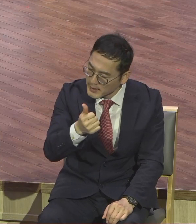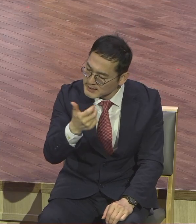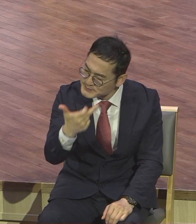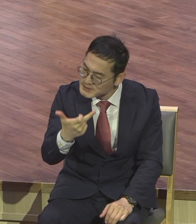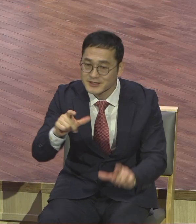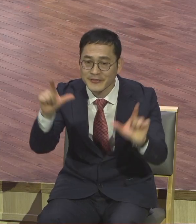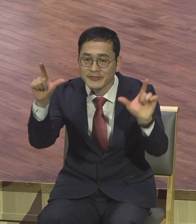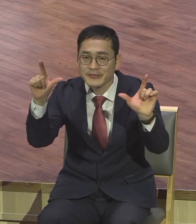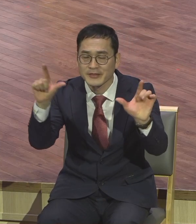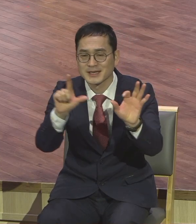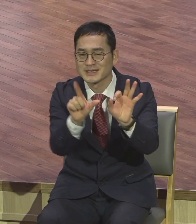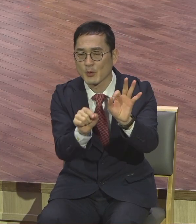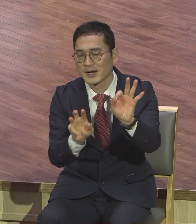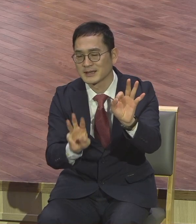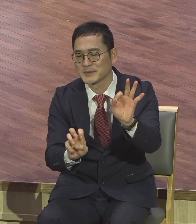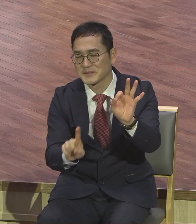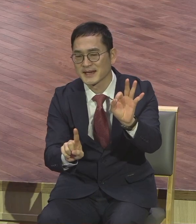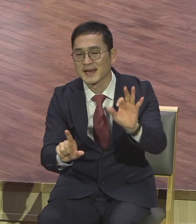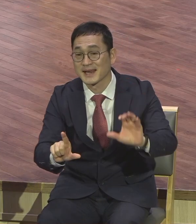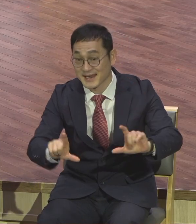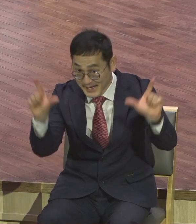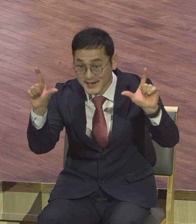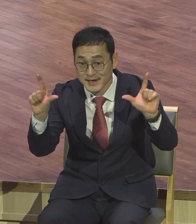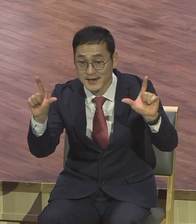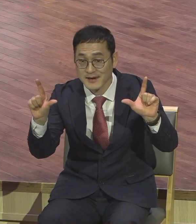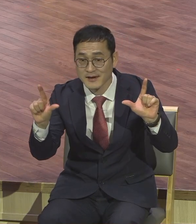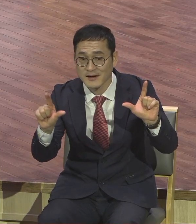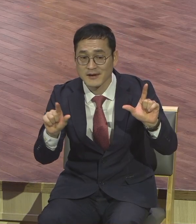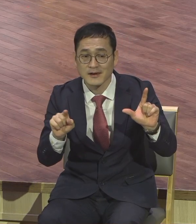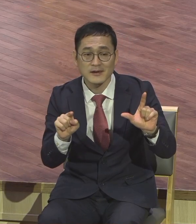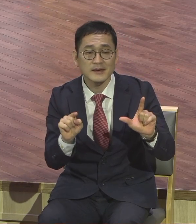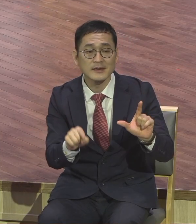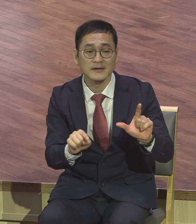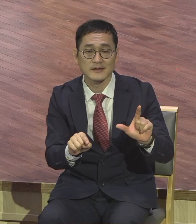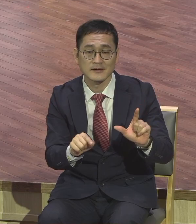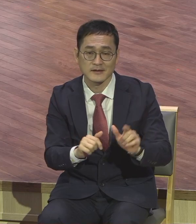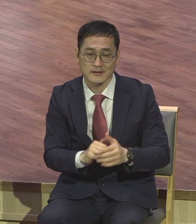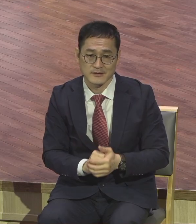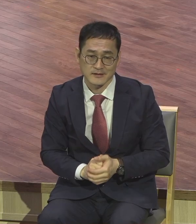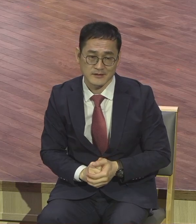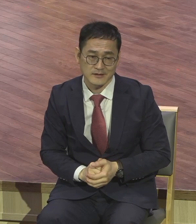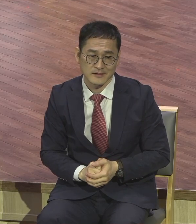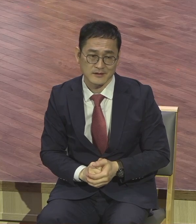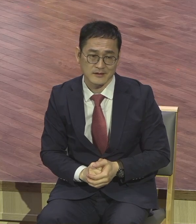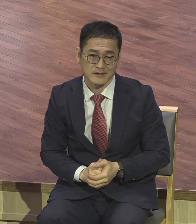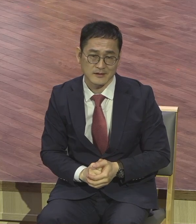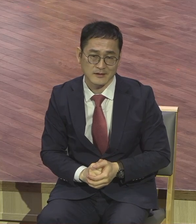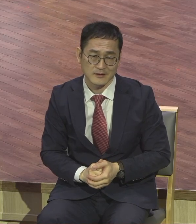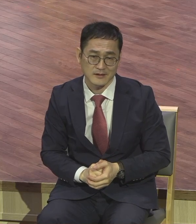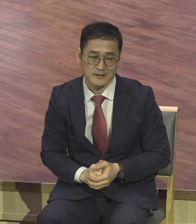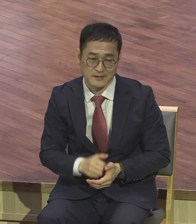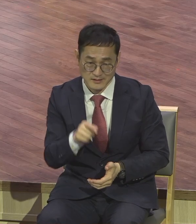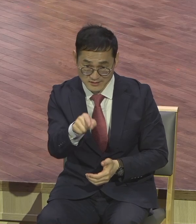10월 31일. 그날. 이 날이 중요합니다. 이 날이 없었다고 하면 우리 구원 못 받을 판이에요.